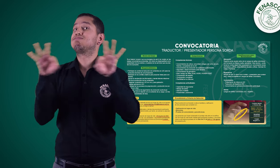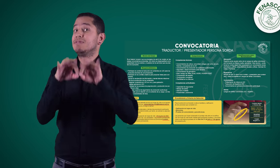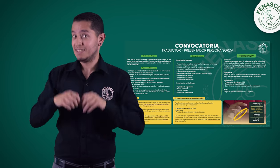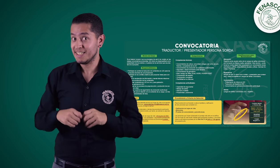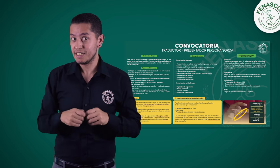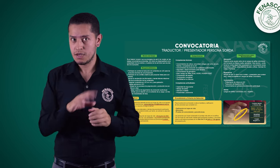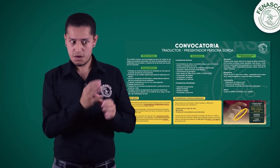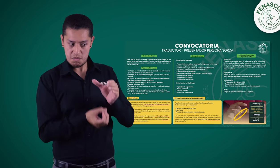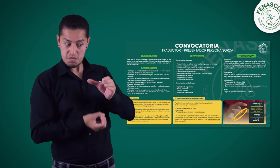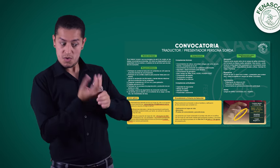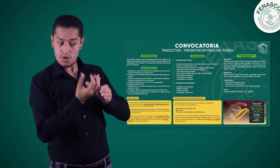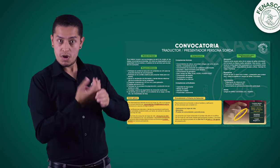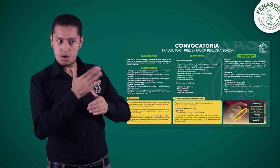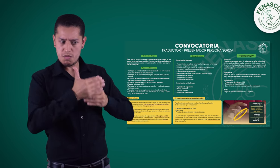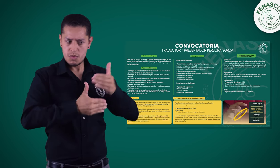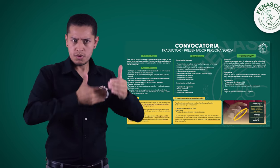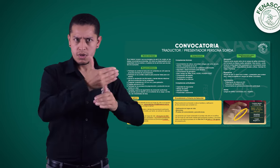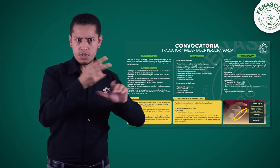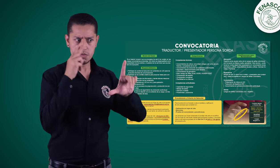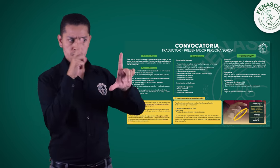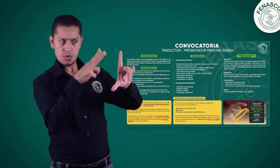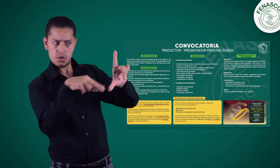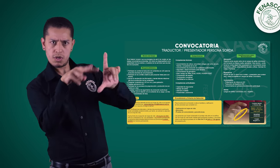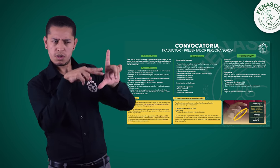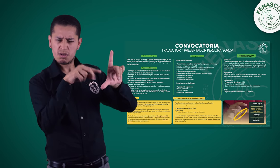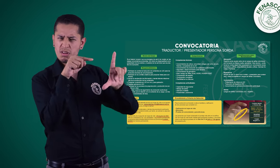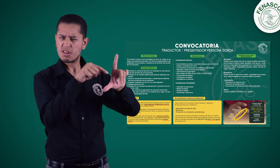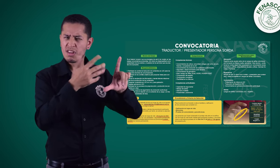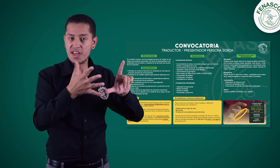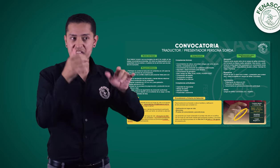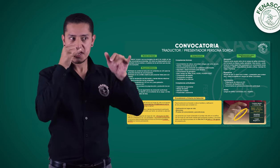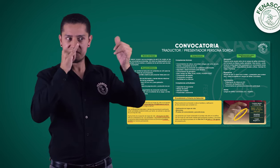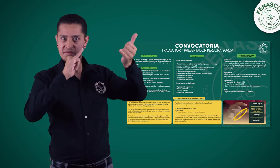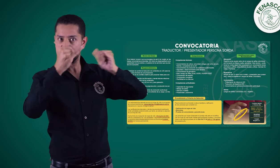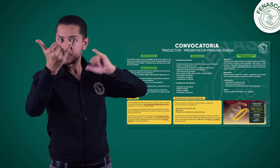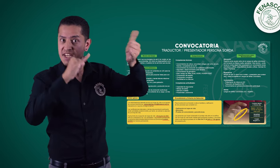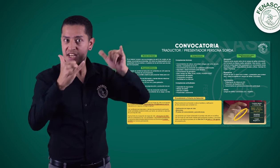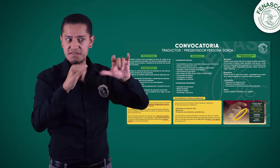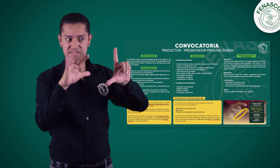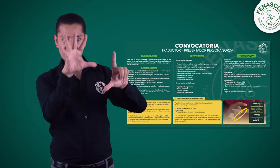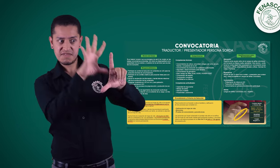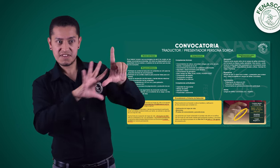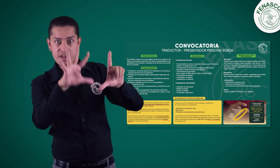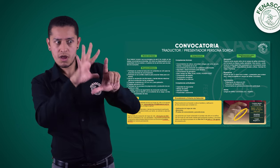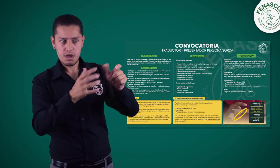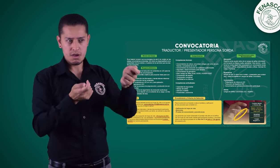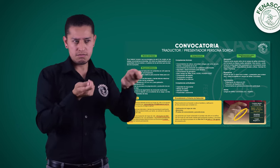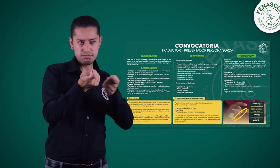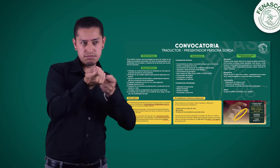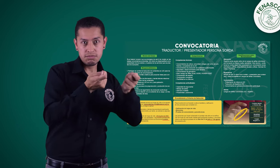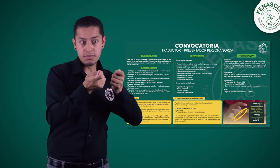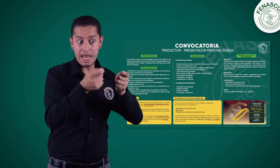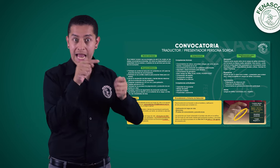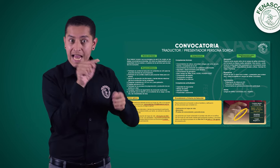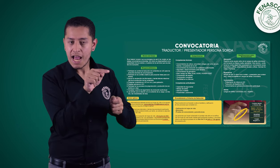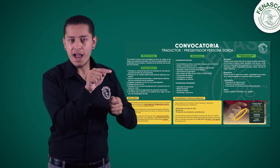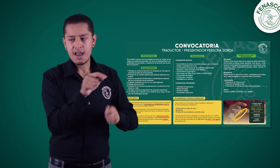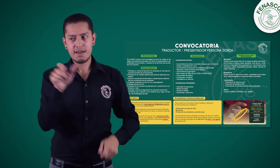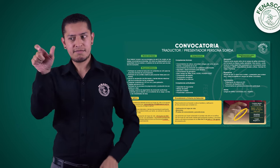persona creativa y activa. Además, que tenga conocimientos en el área de producción audiovisual. Con